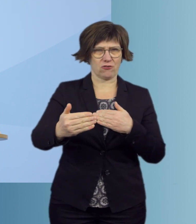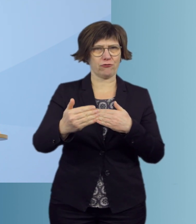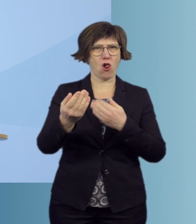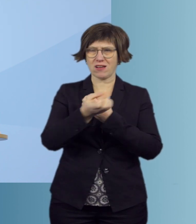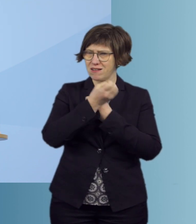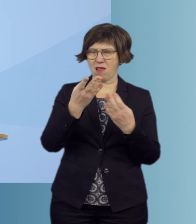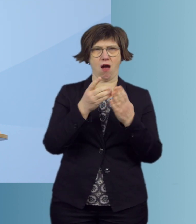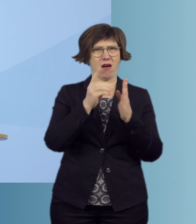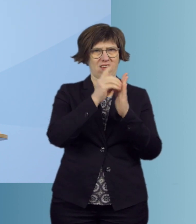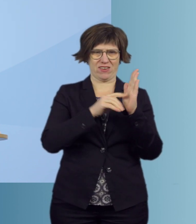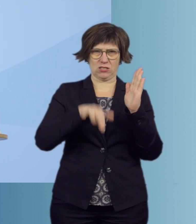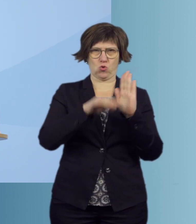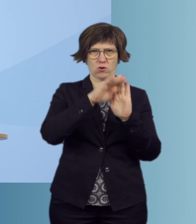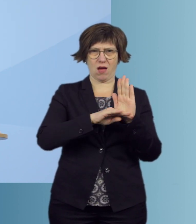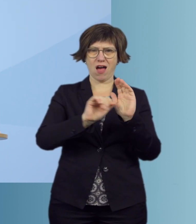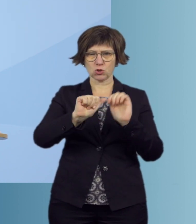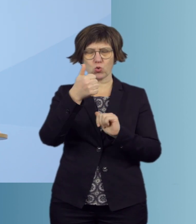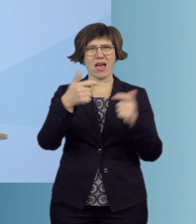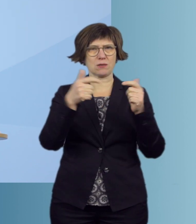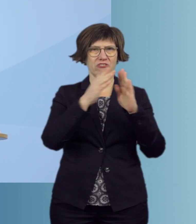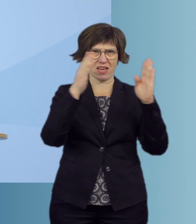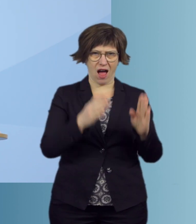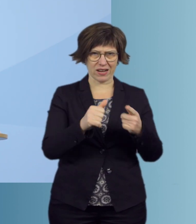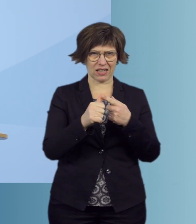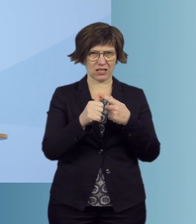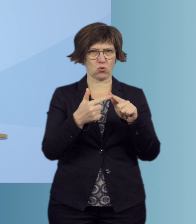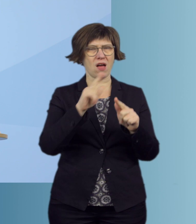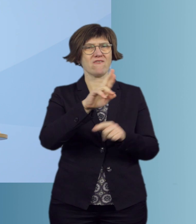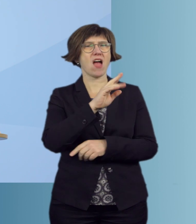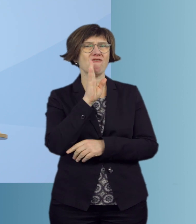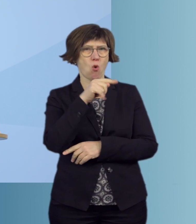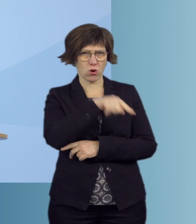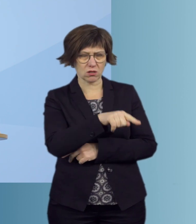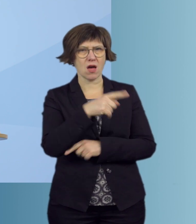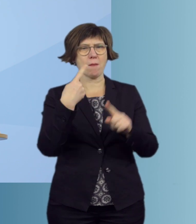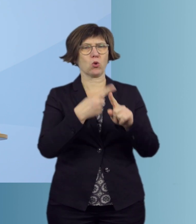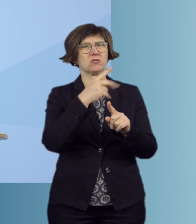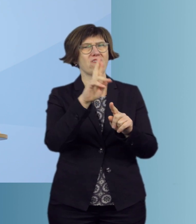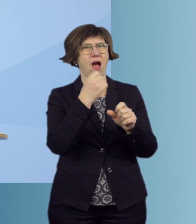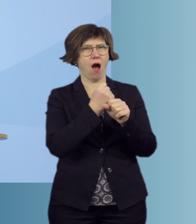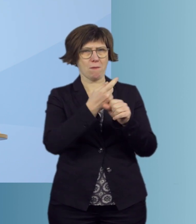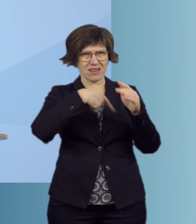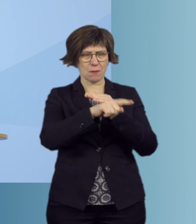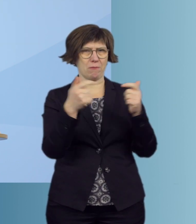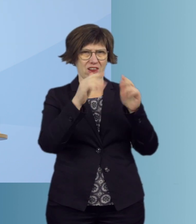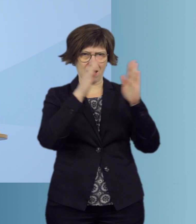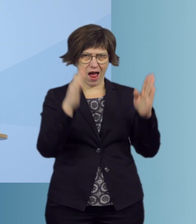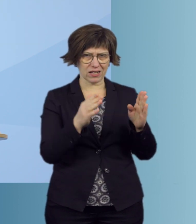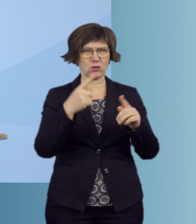klar definiert. Zuerst die Pflegeeinrichtungen, die dort leben und die dort beschäftigt sind und die über